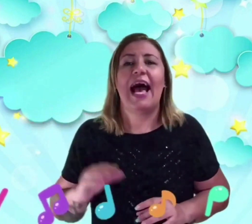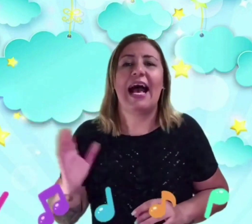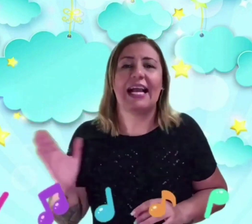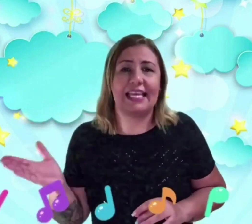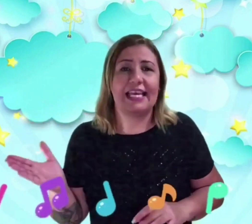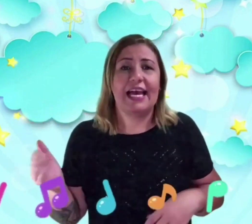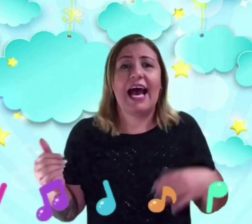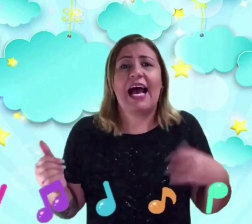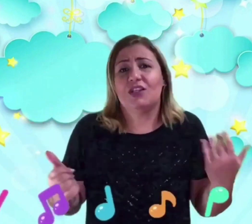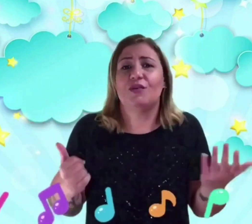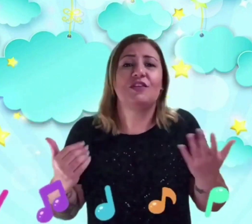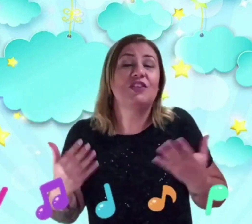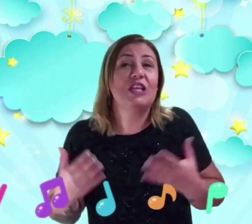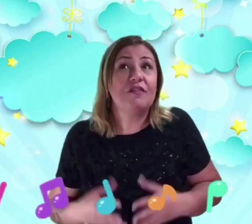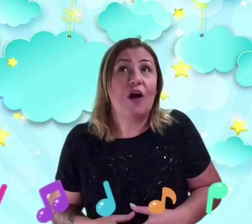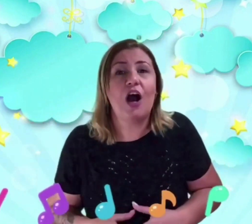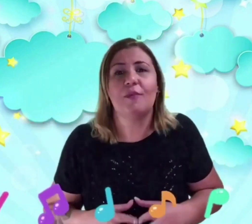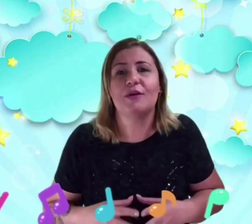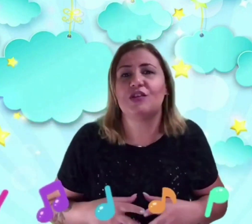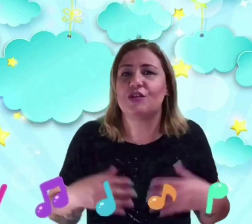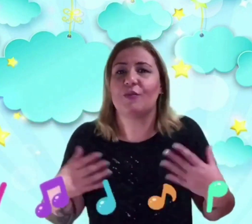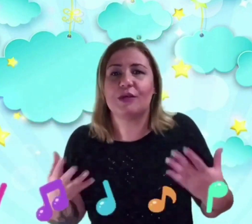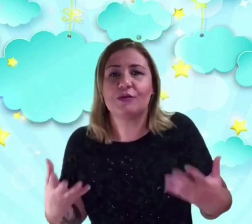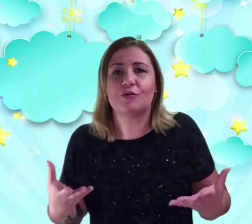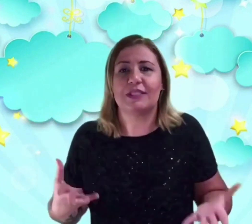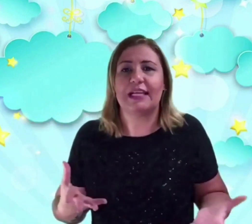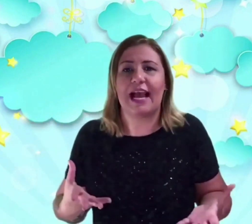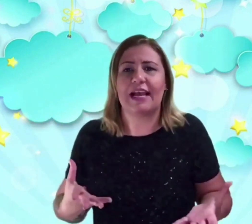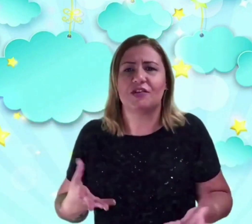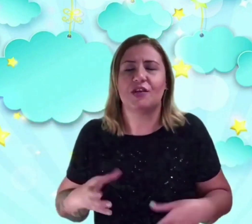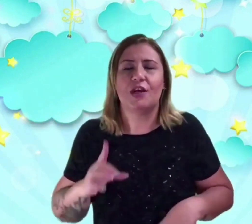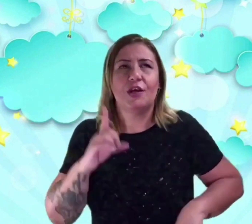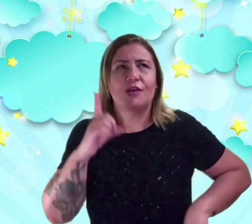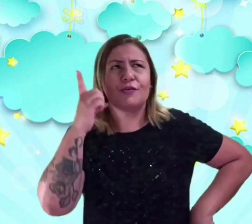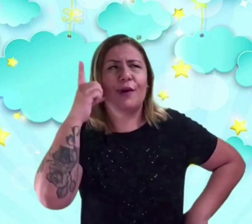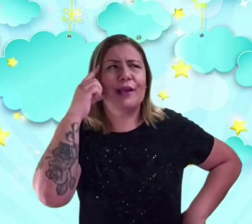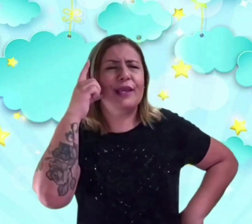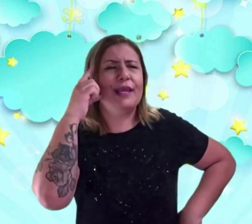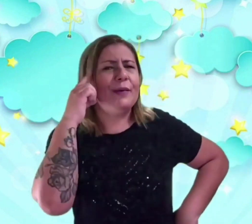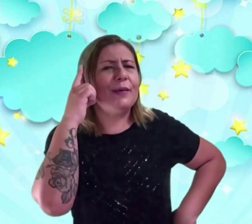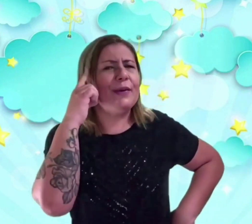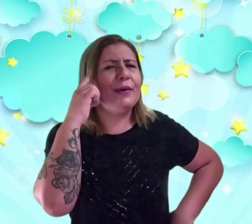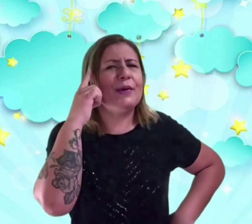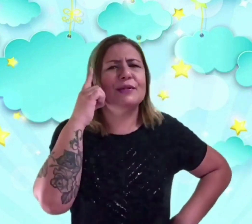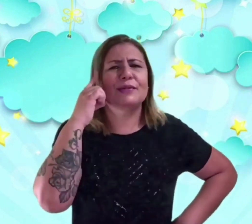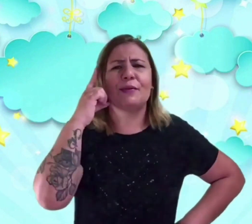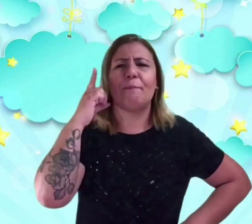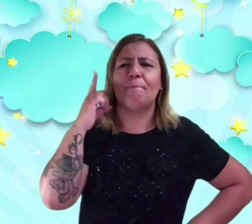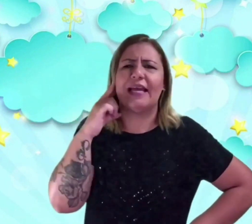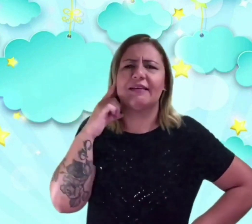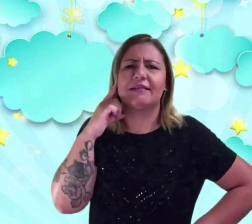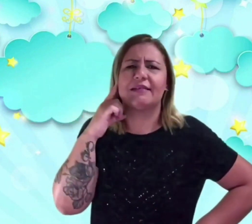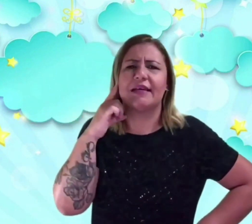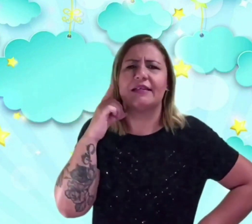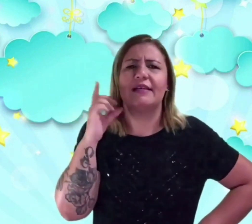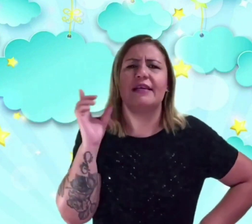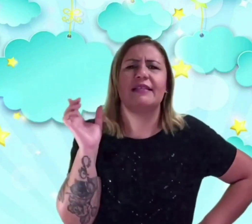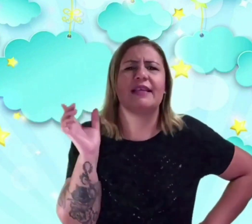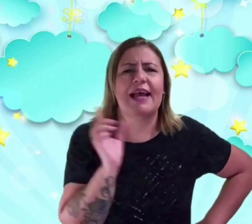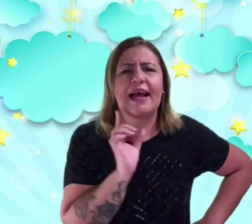Aqui, as nuvens têm formas de instrumentos musicais. Joaquim, curioso, pensa. Será